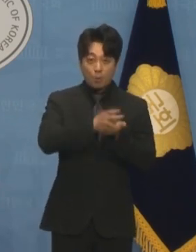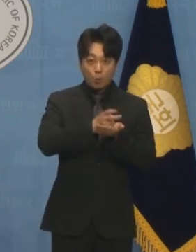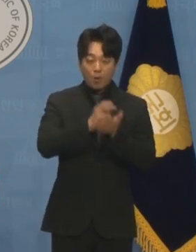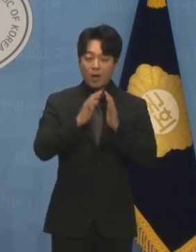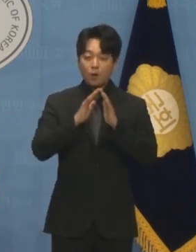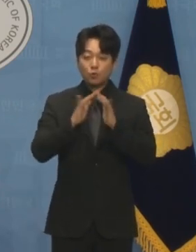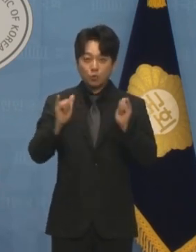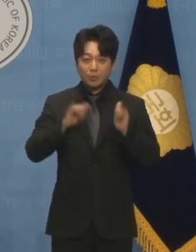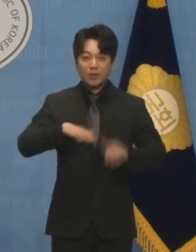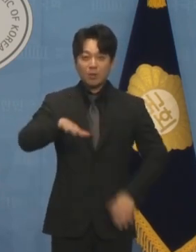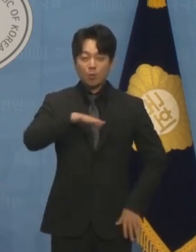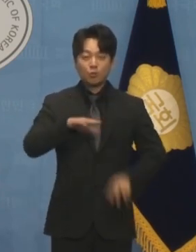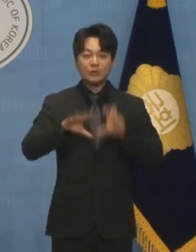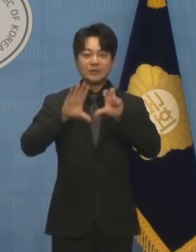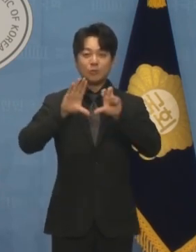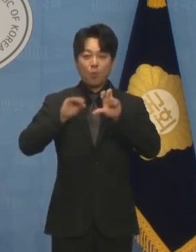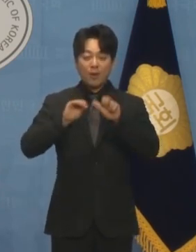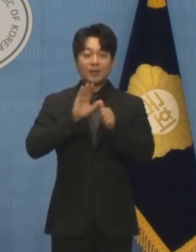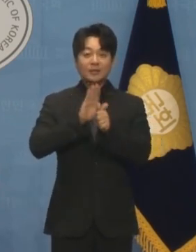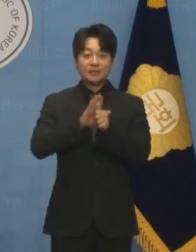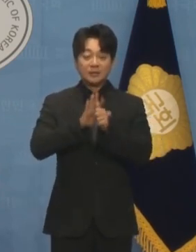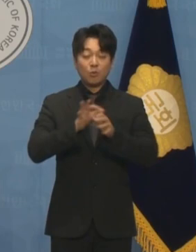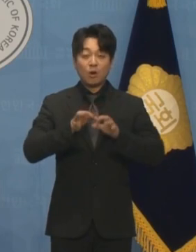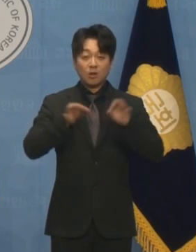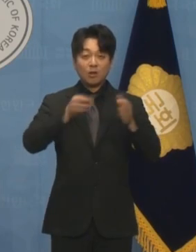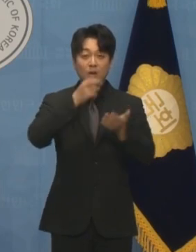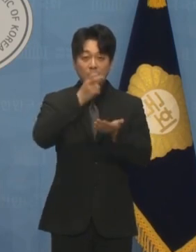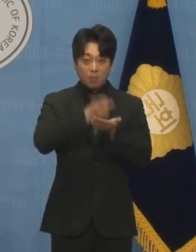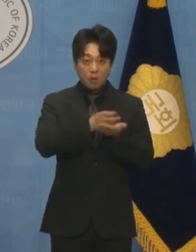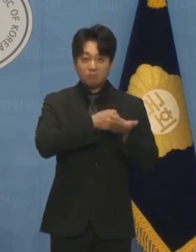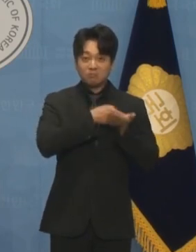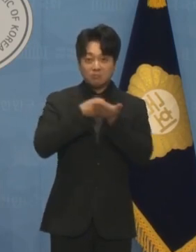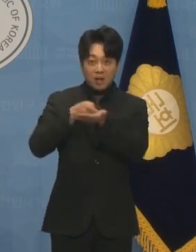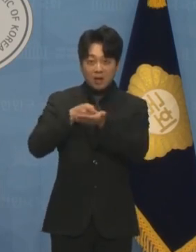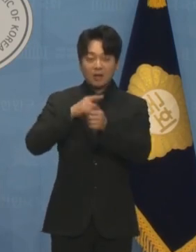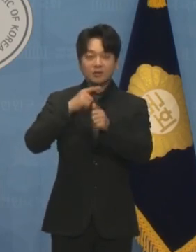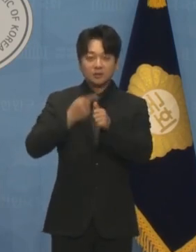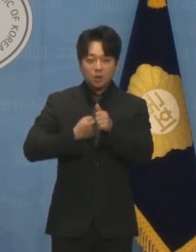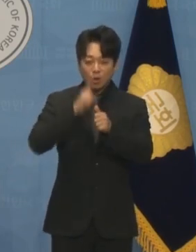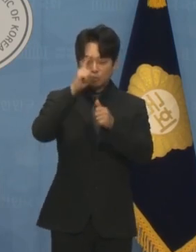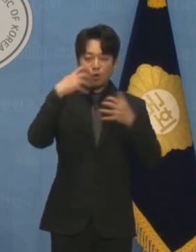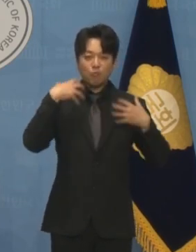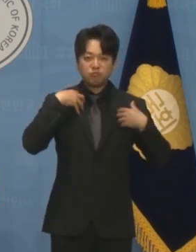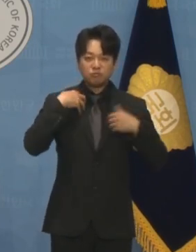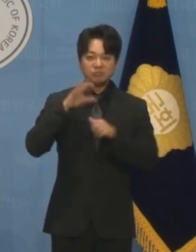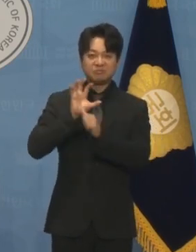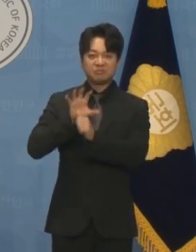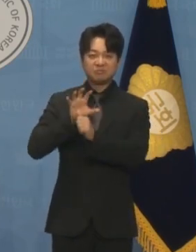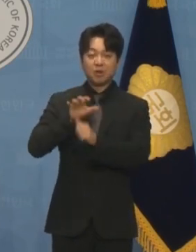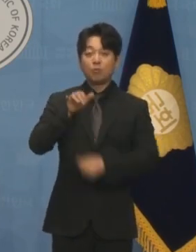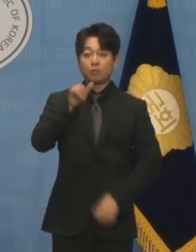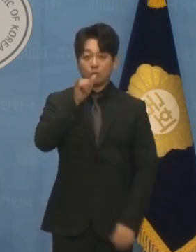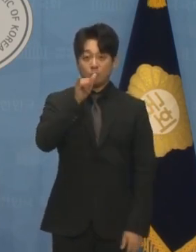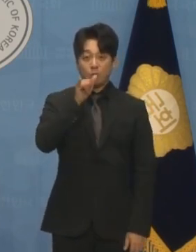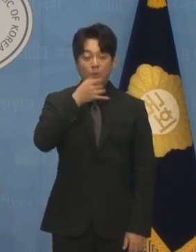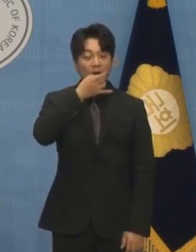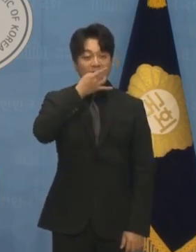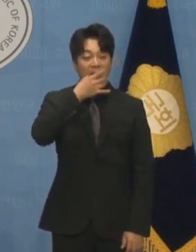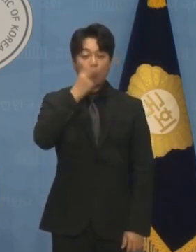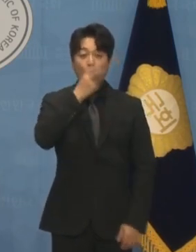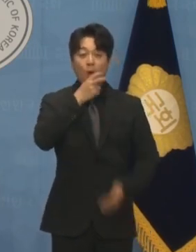25만원 지원법 등으로 정부를 압박하고 있으며 양국법 등